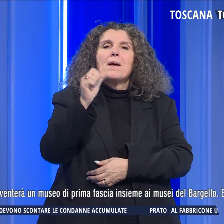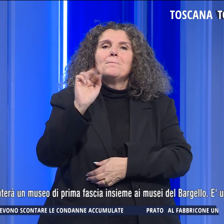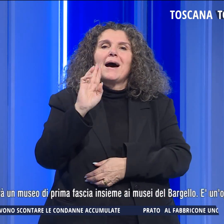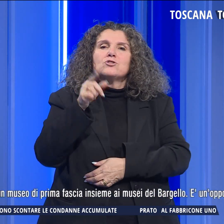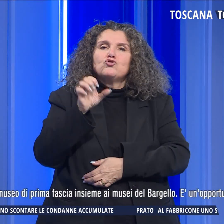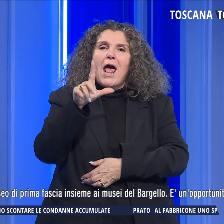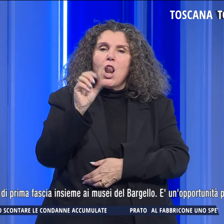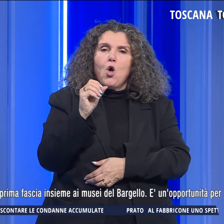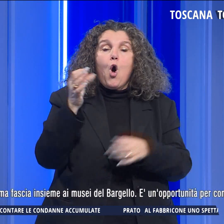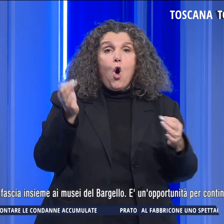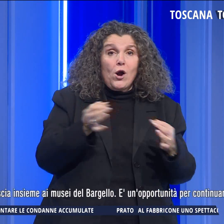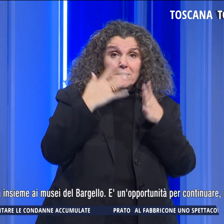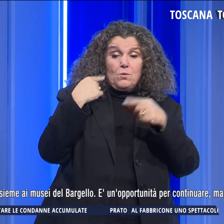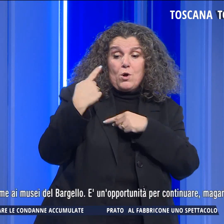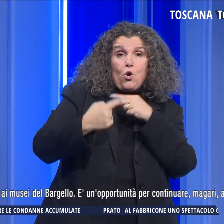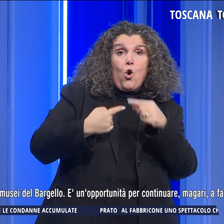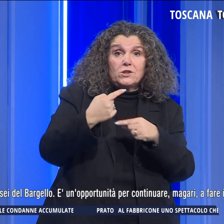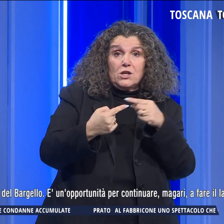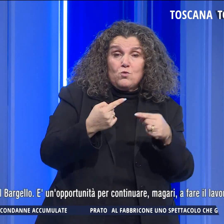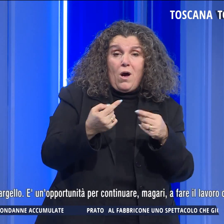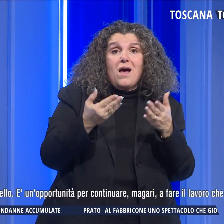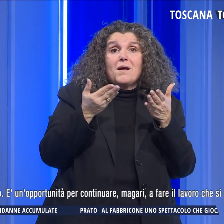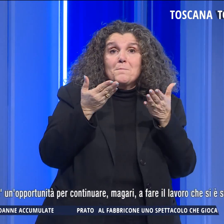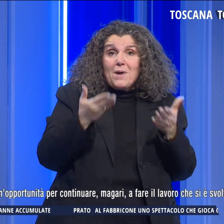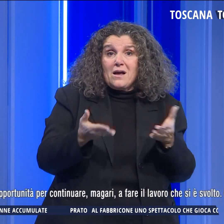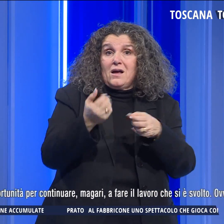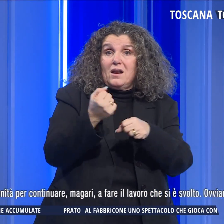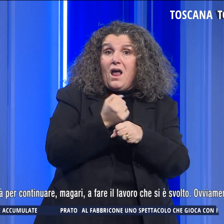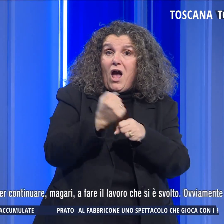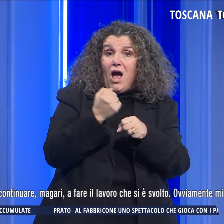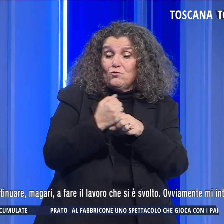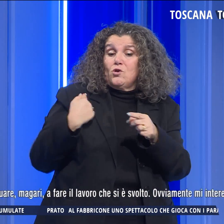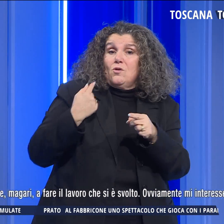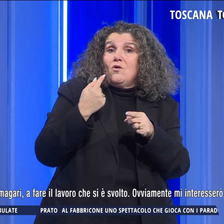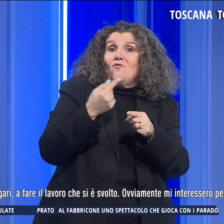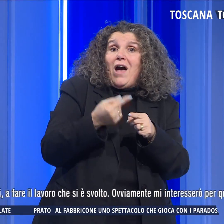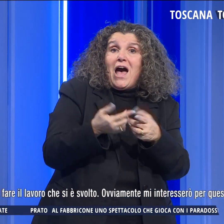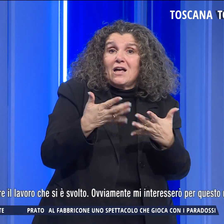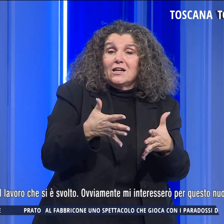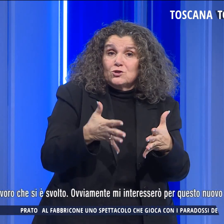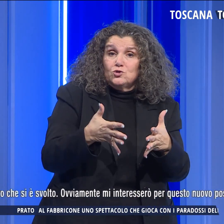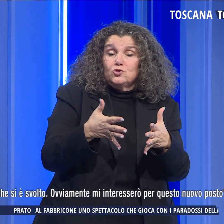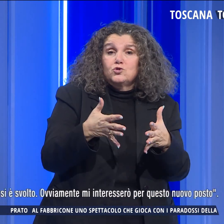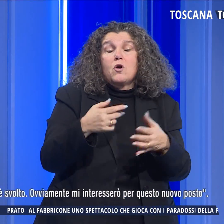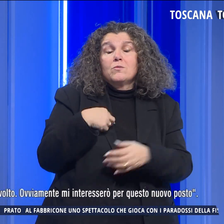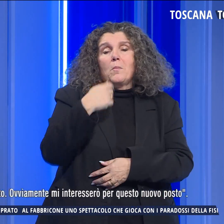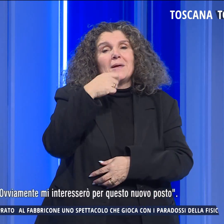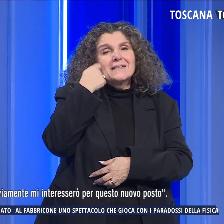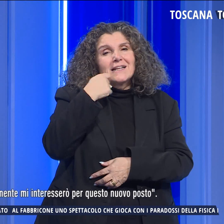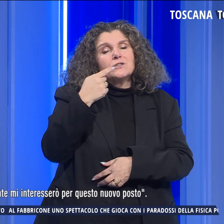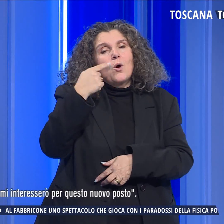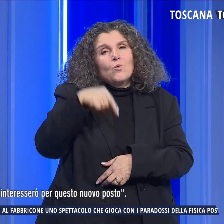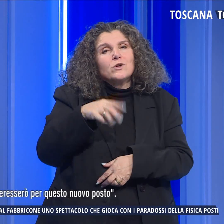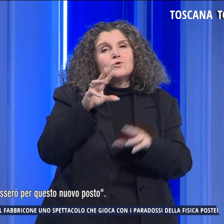È un'opportunità per continuare magari a fare il lavoro che si è svolto. Ovviamente mi interesserò per